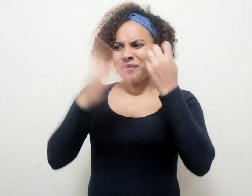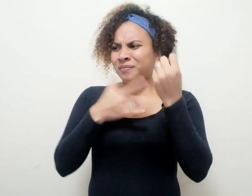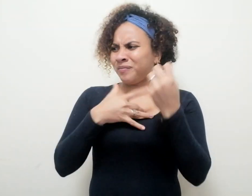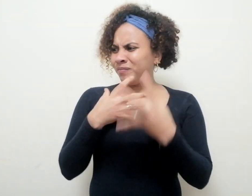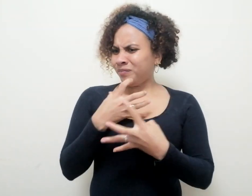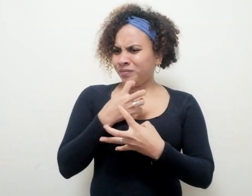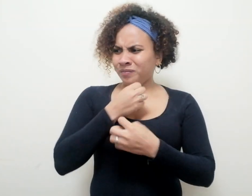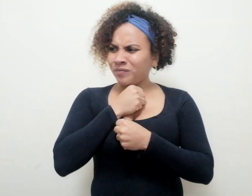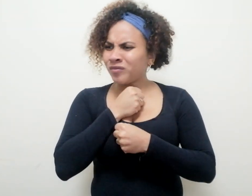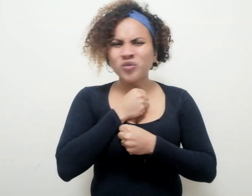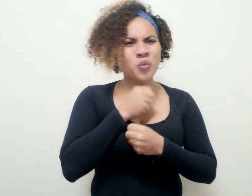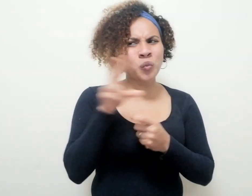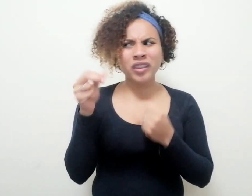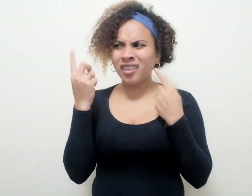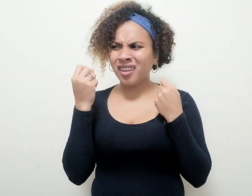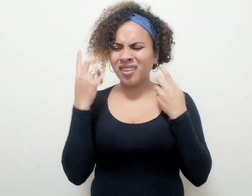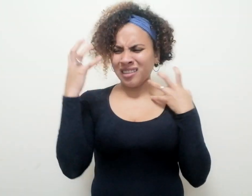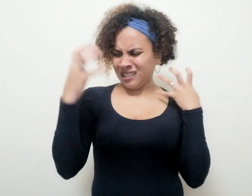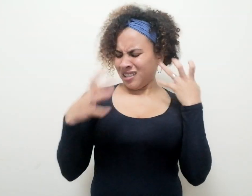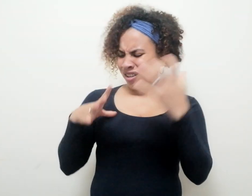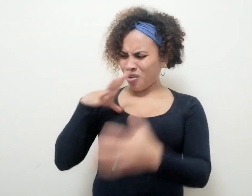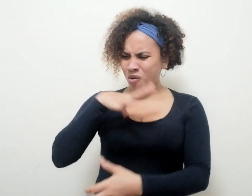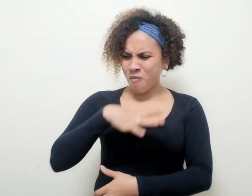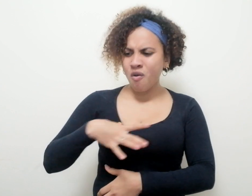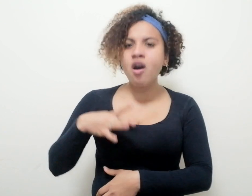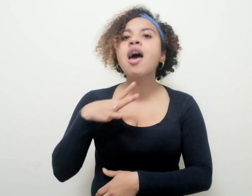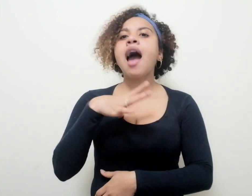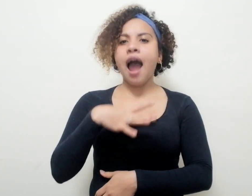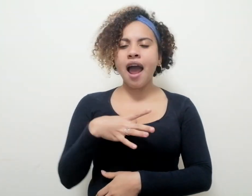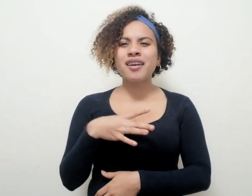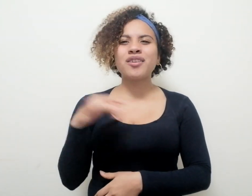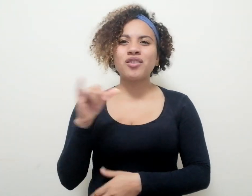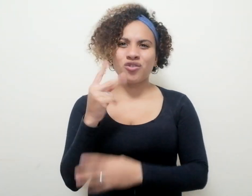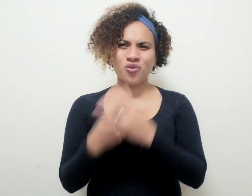abrumadora, de incomodidad y doble extrañeza.